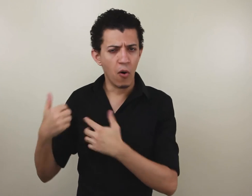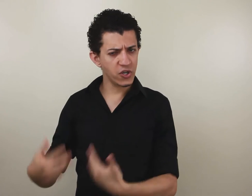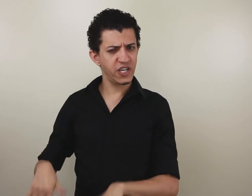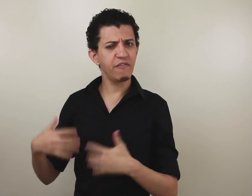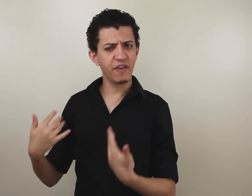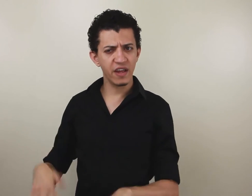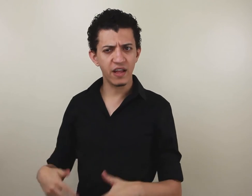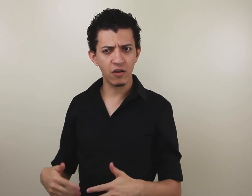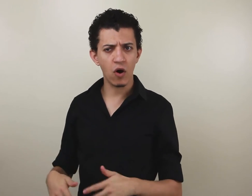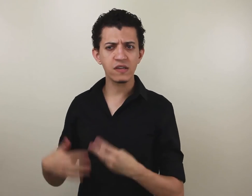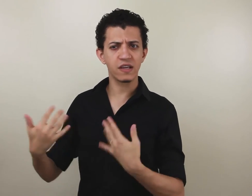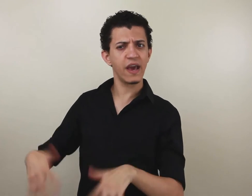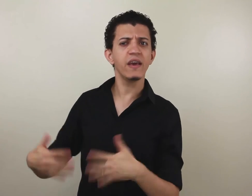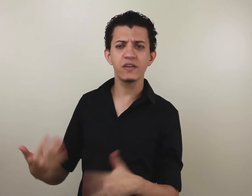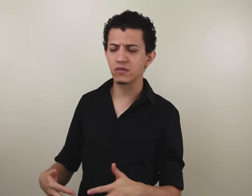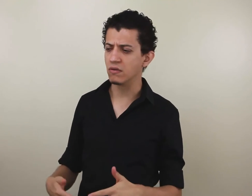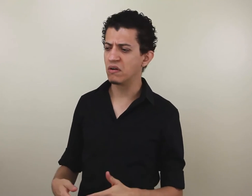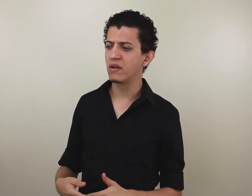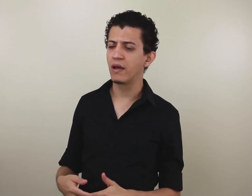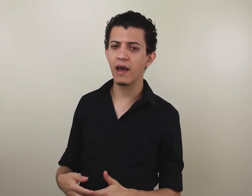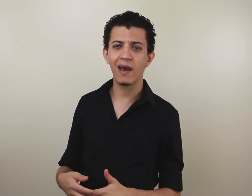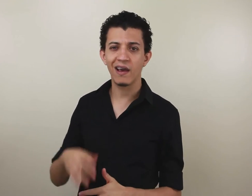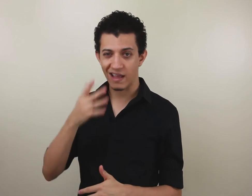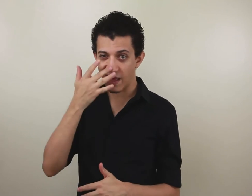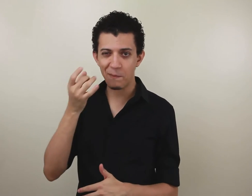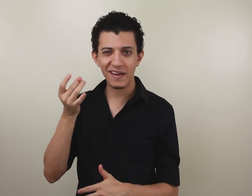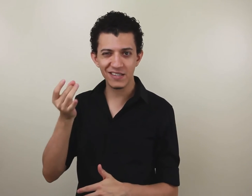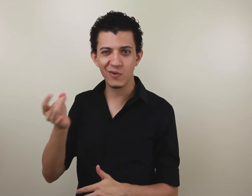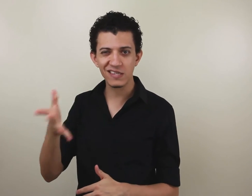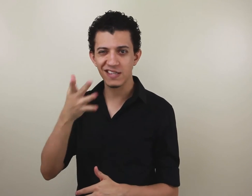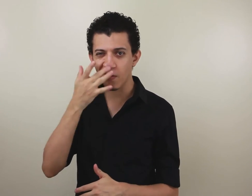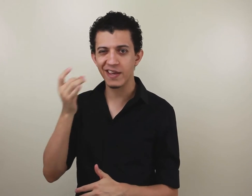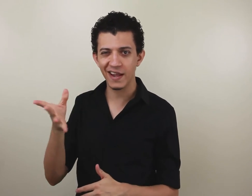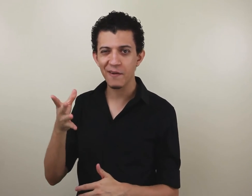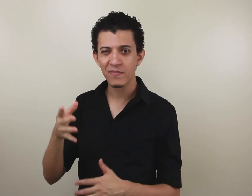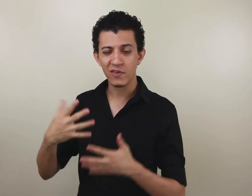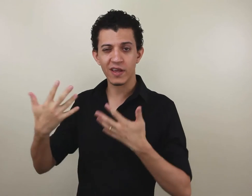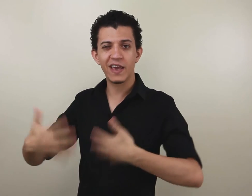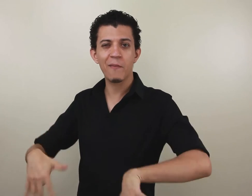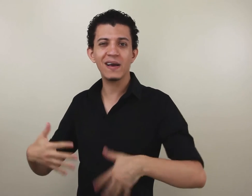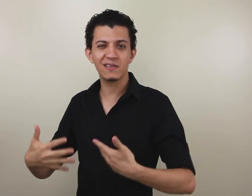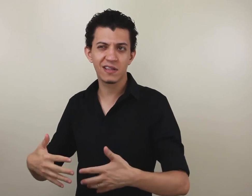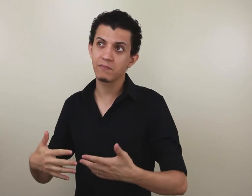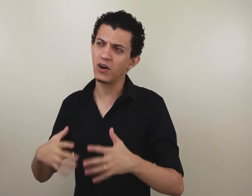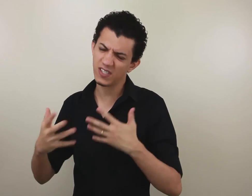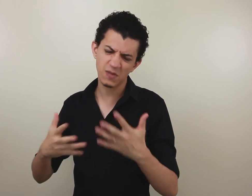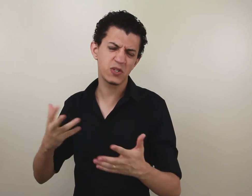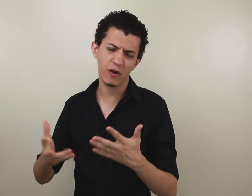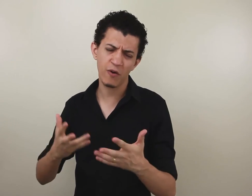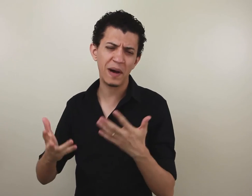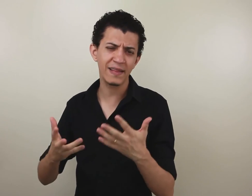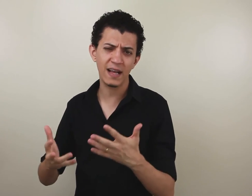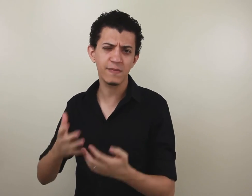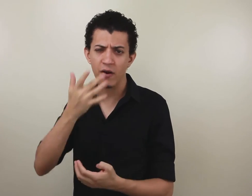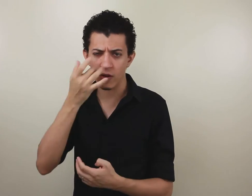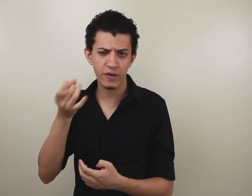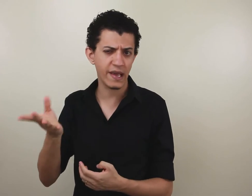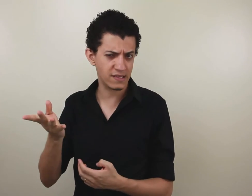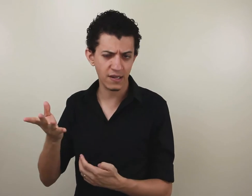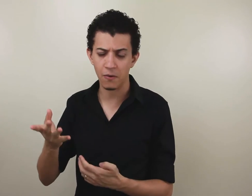Poxa vida, nossa, que isso? É parecido com esse sinal aqui, né? Só que aqui pode transmitir uma formalidade maior do que esse sinal.